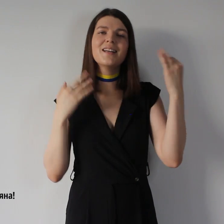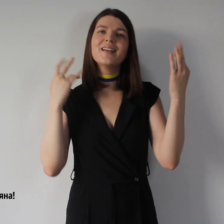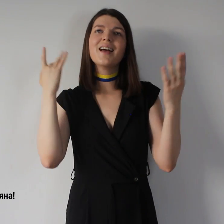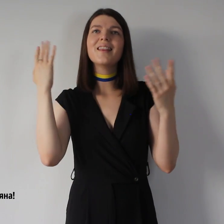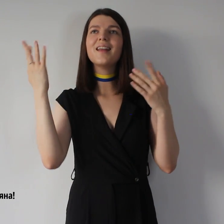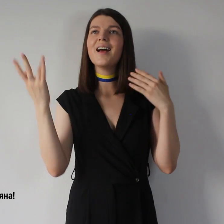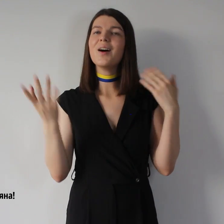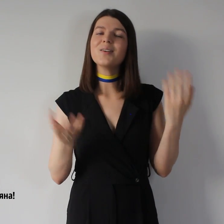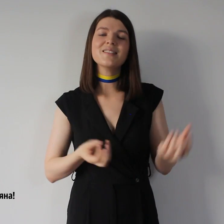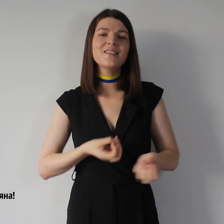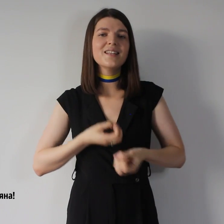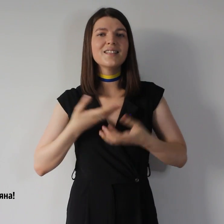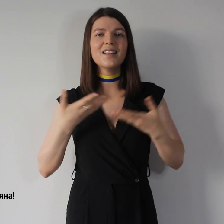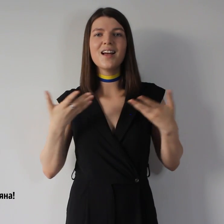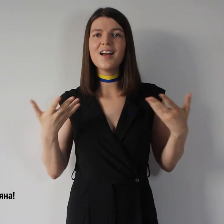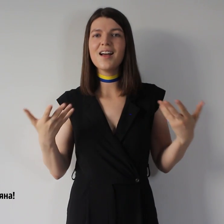Омріяна, осяяна